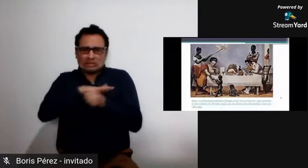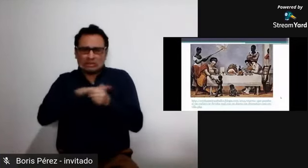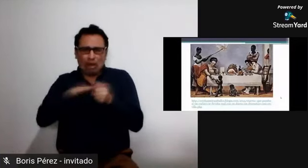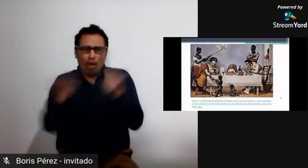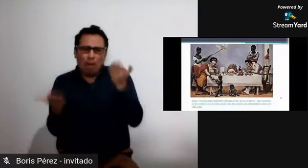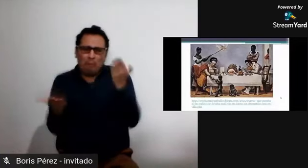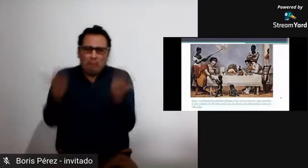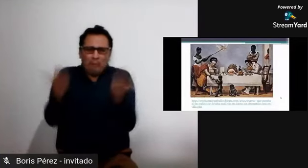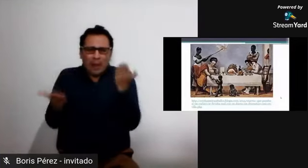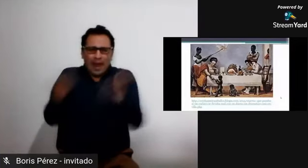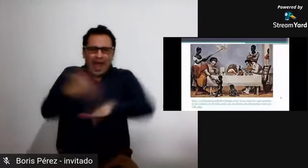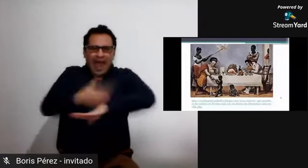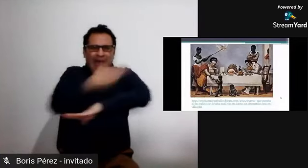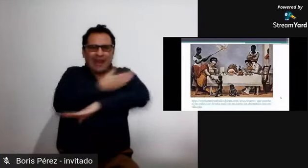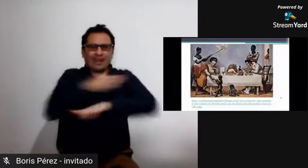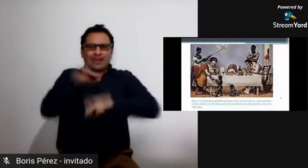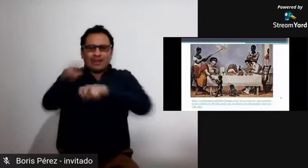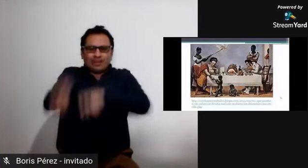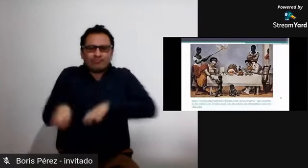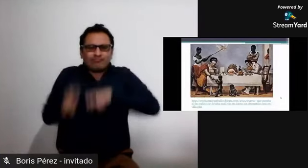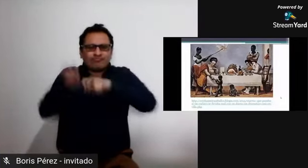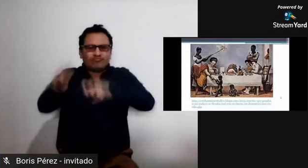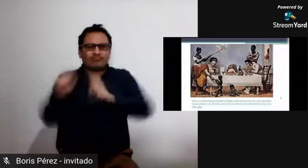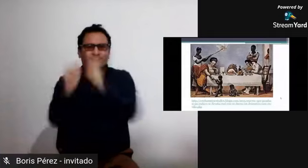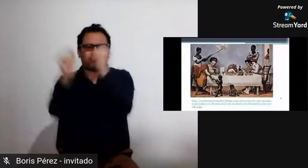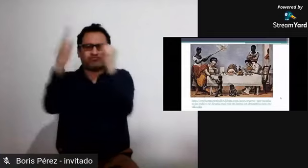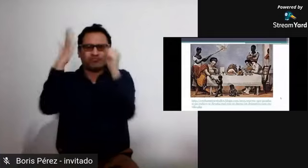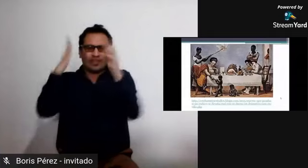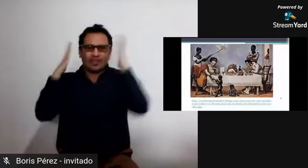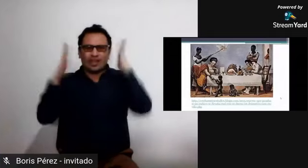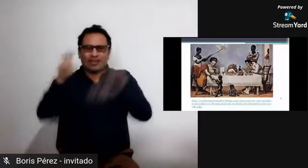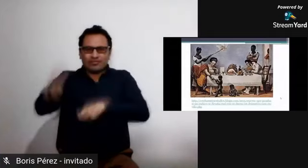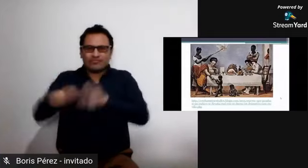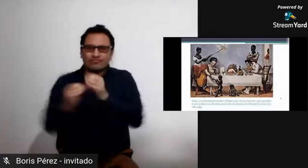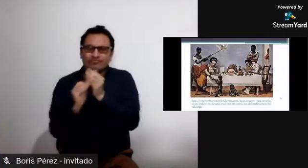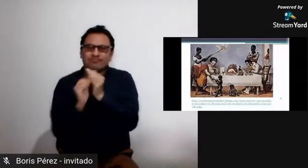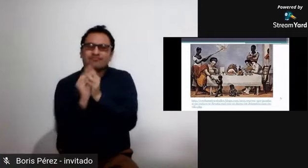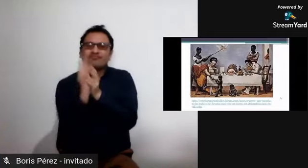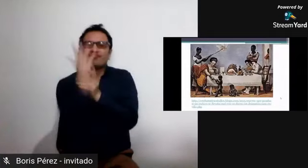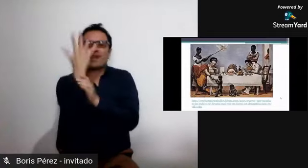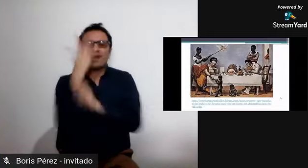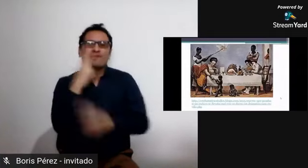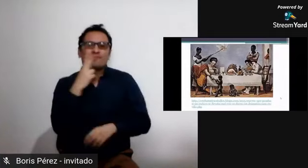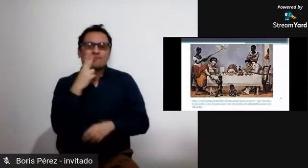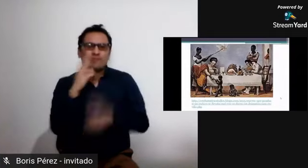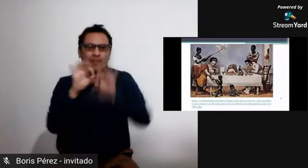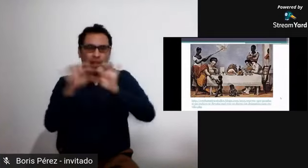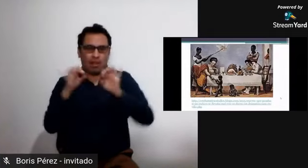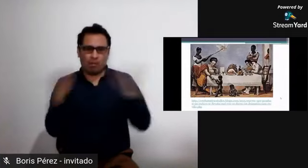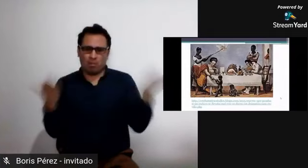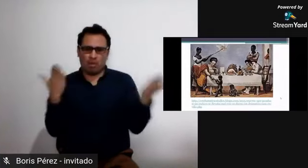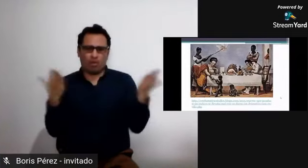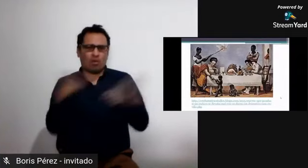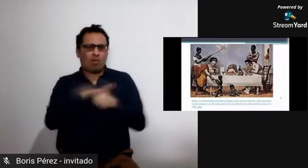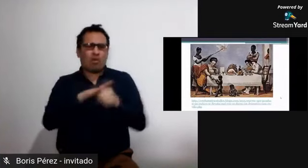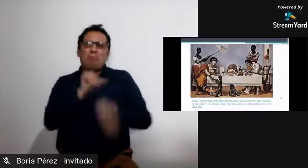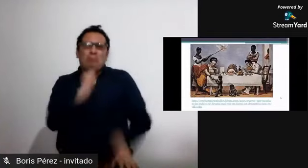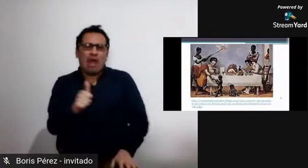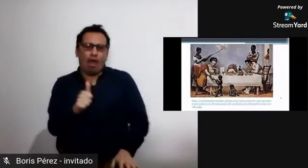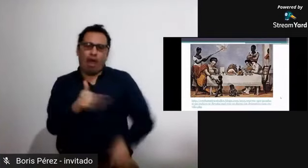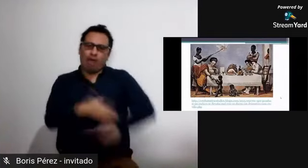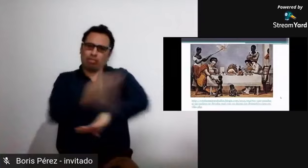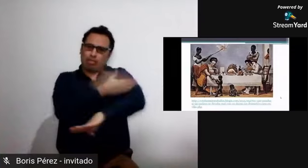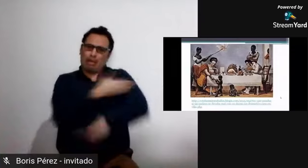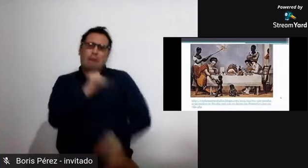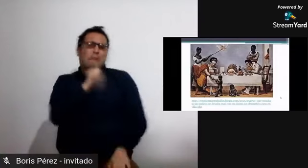africanas africanas traídas aquí a américa que hacían parte también de la familia y como les